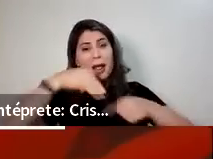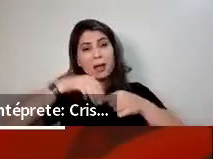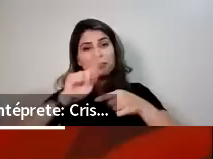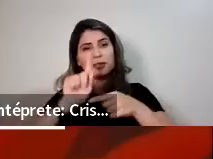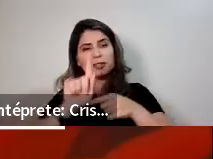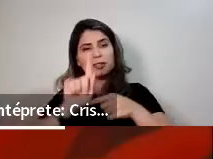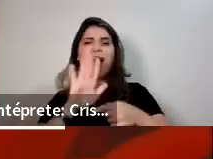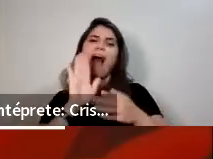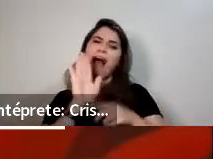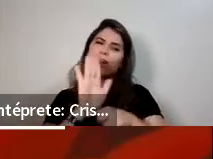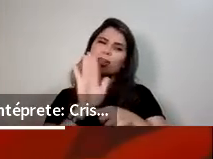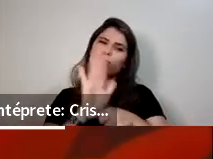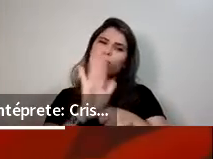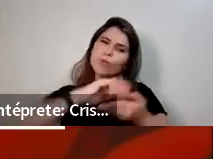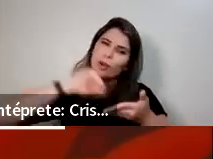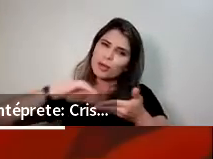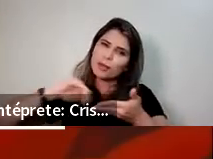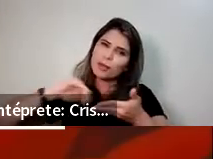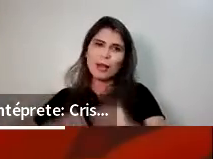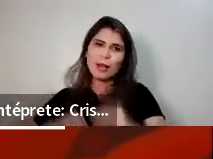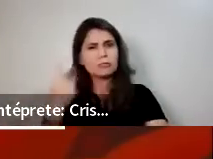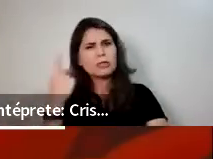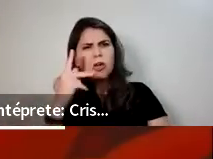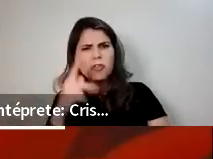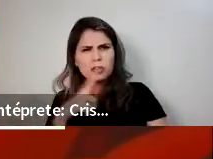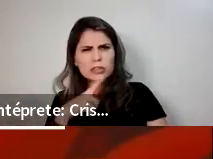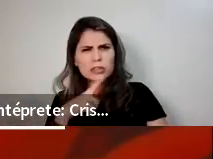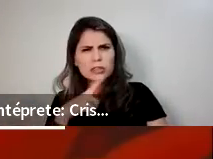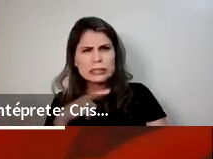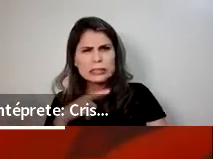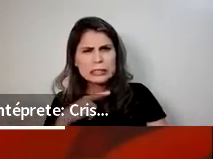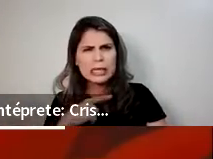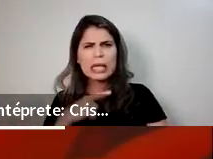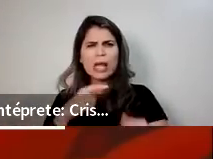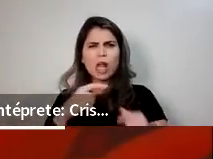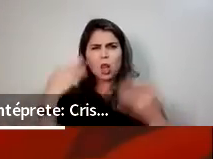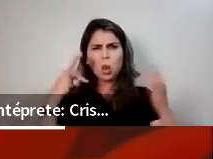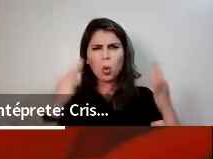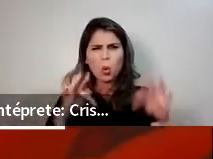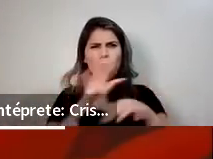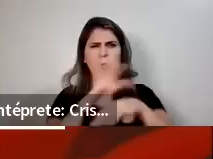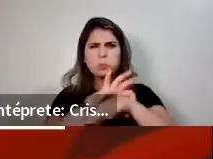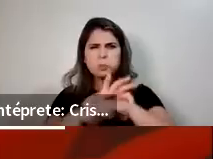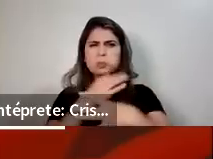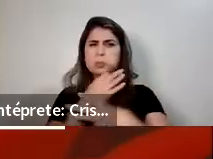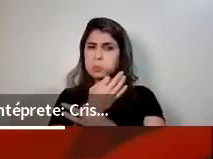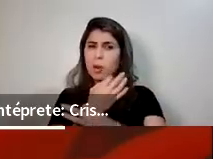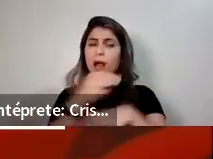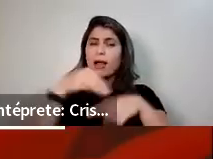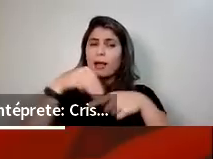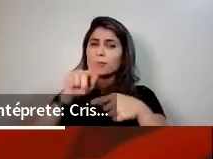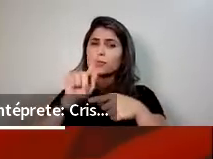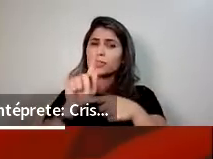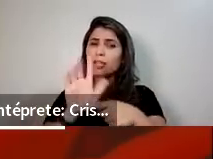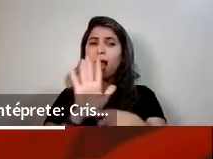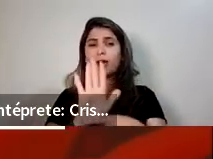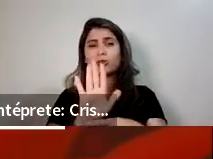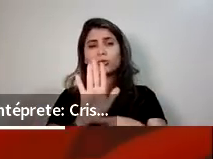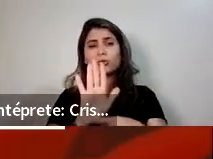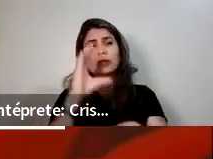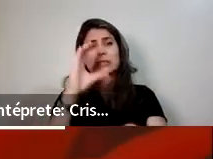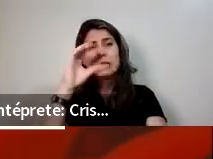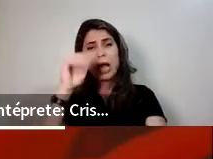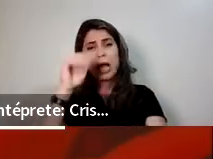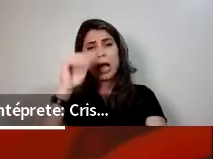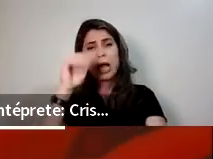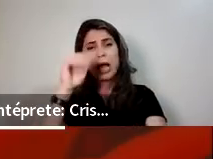sair da artrite, da artrose, essas dores, o magnésio segura o cálcio. Olha só, o magnésio, ele não apenas ajuda a manter